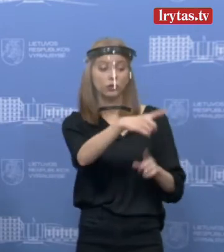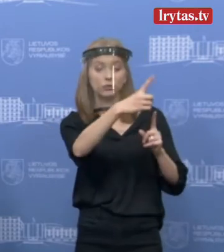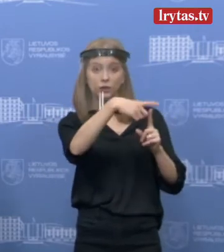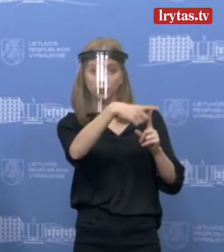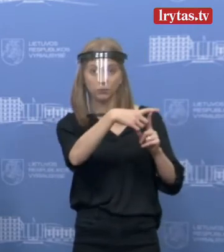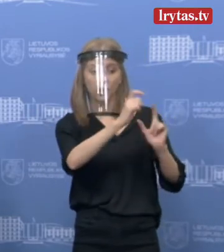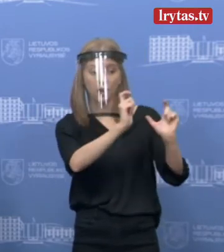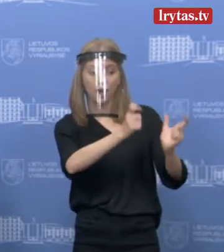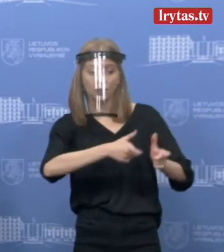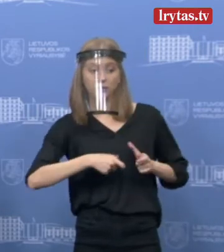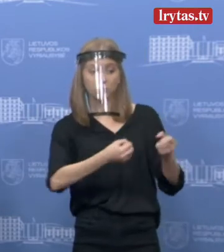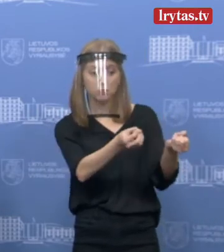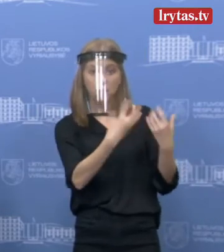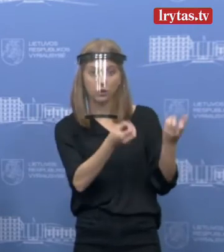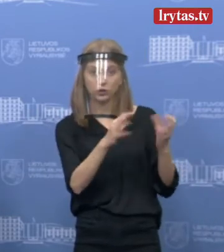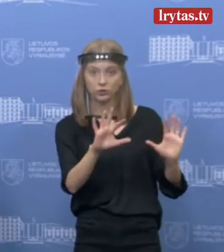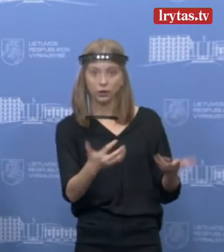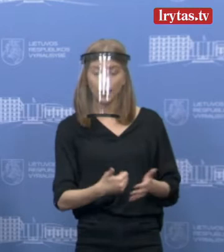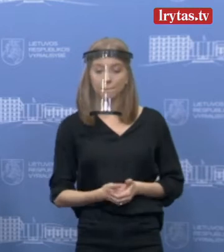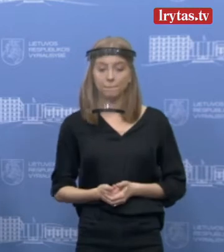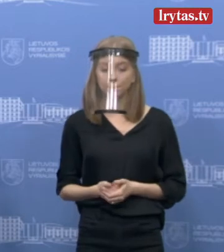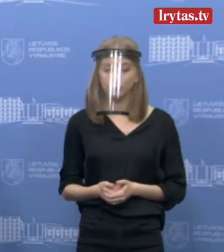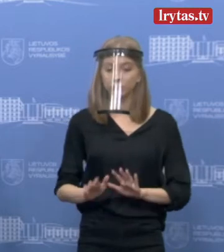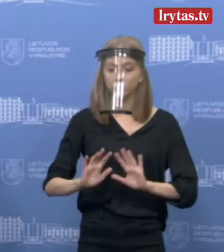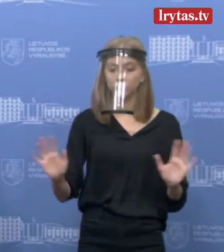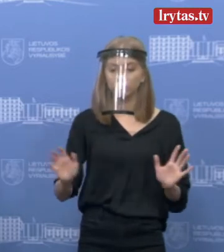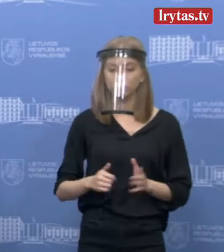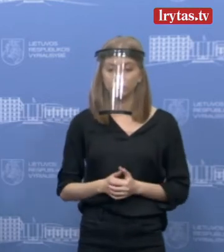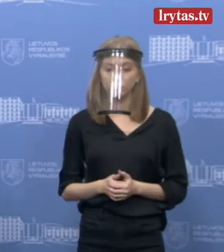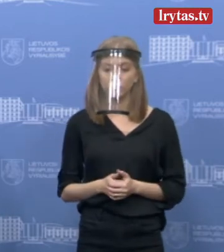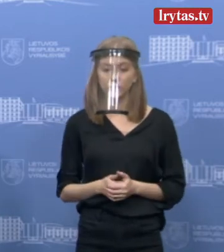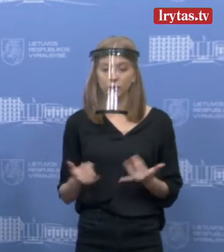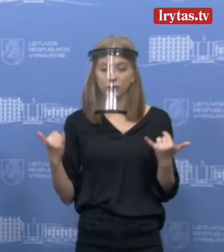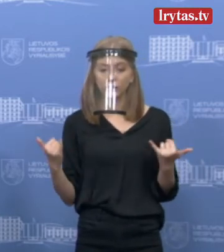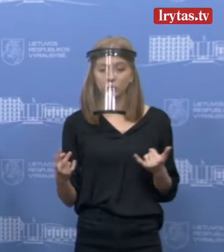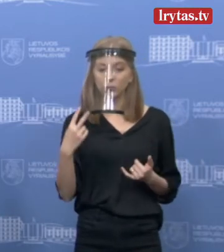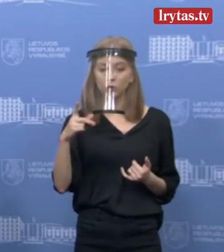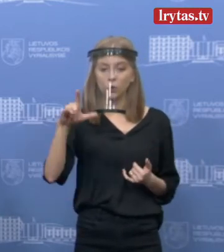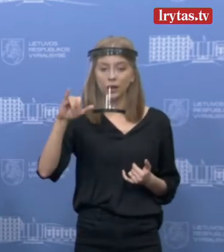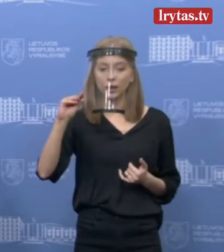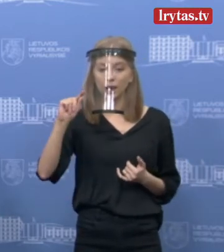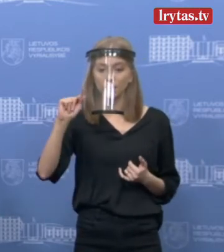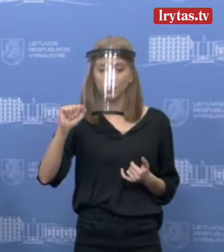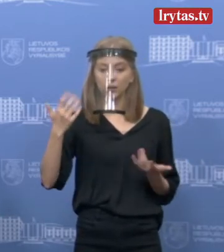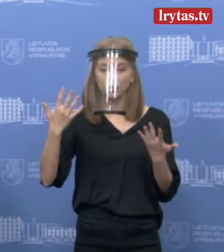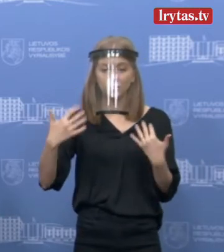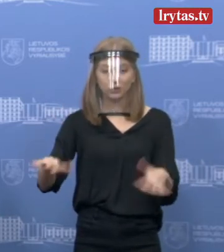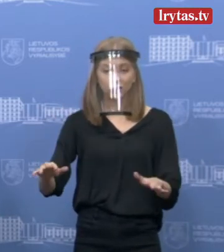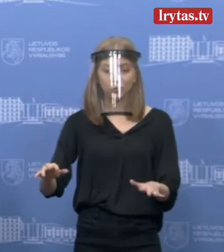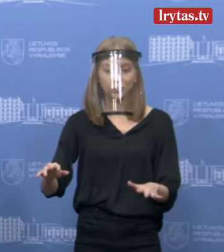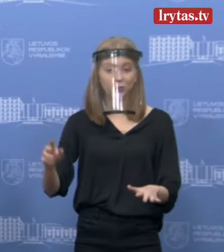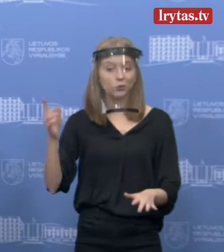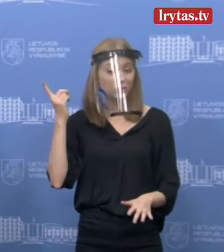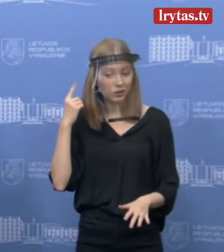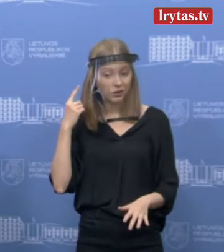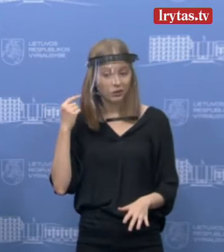tarnybos išaiškinimo. Tai kol kas gal tiek būtų. Dabar matau, kad Liepa jau įsijungia 15 minučių.